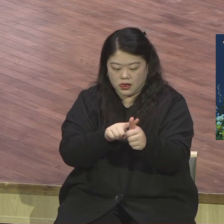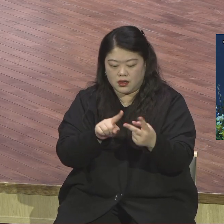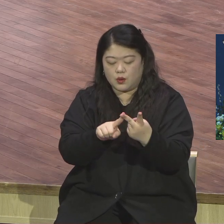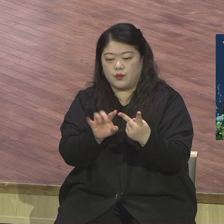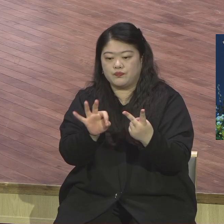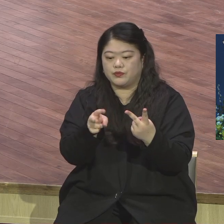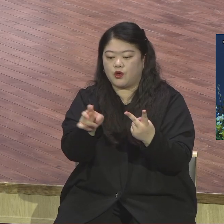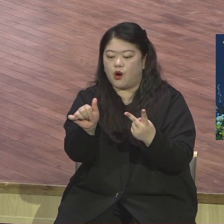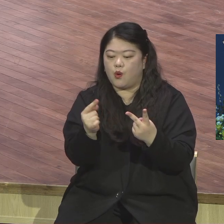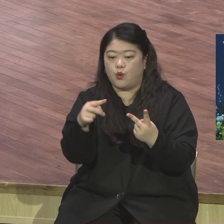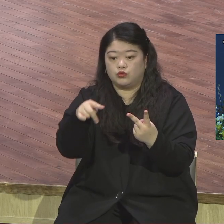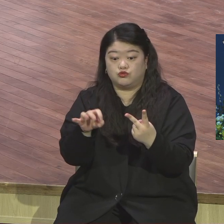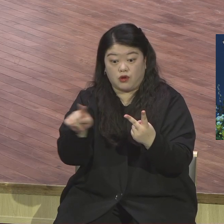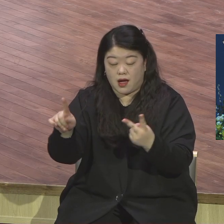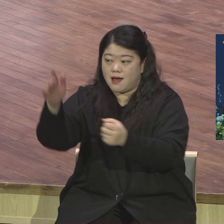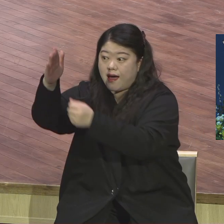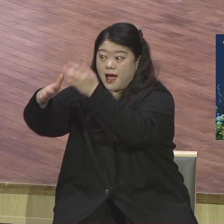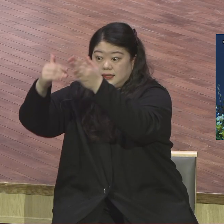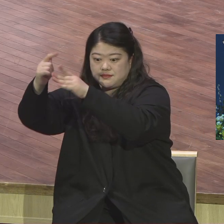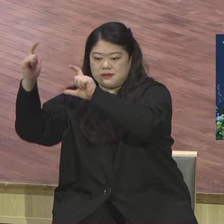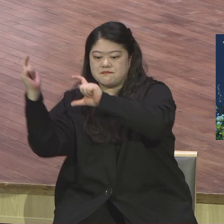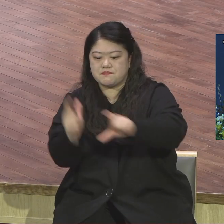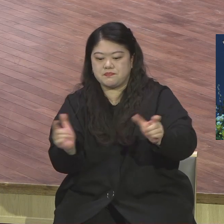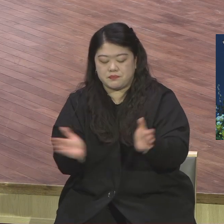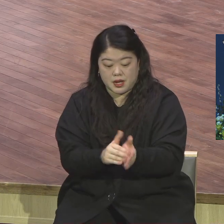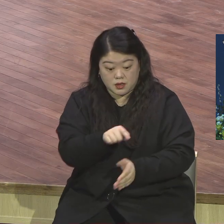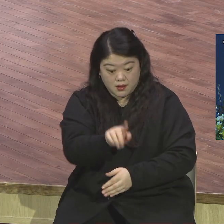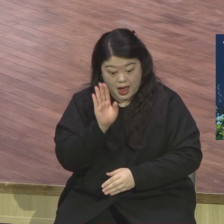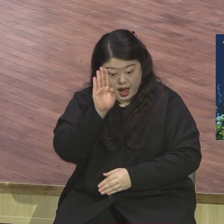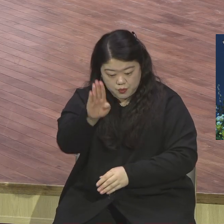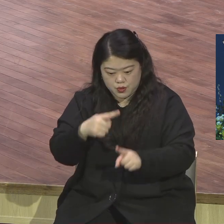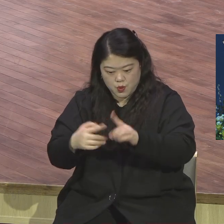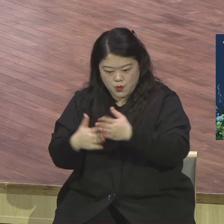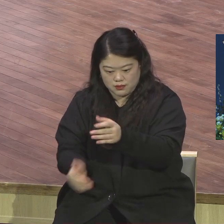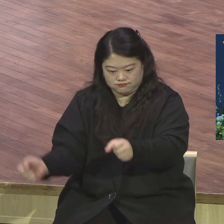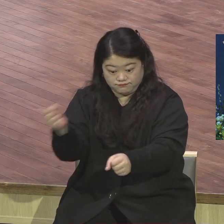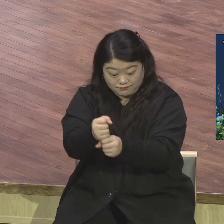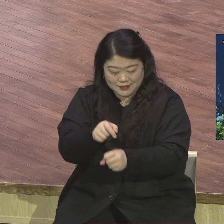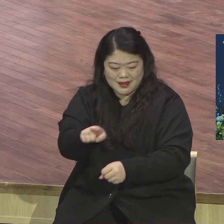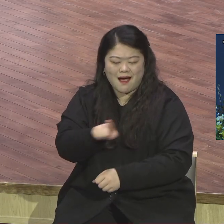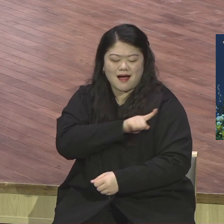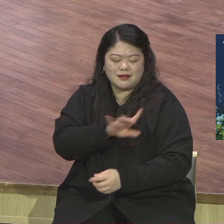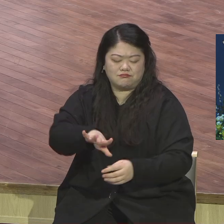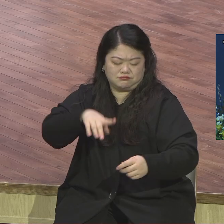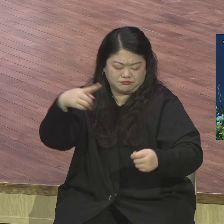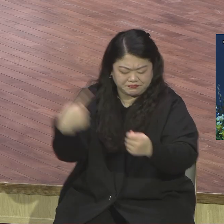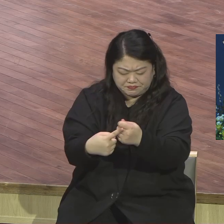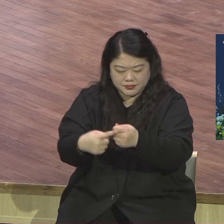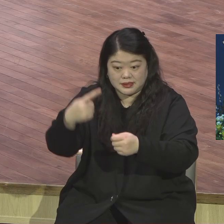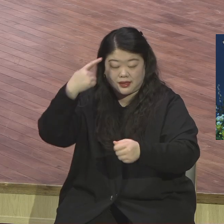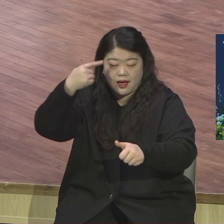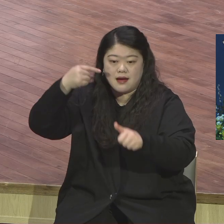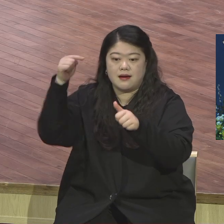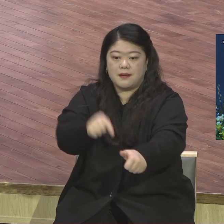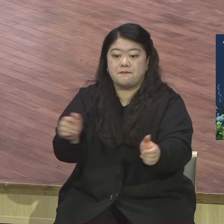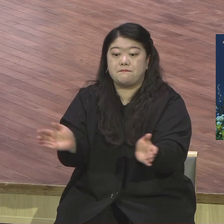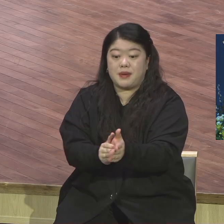이 말씀을 전해 들은 이스라엘 백성들은 성전을 재건하기를 새롭게 시작하기로 재건을